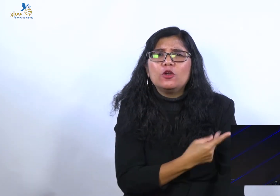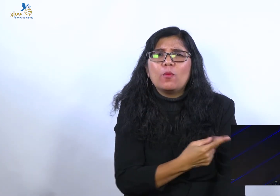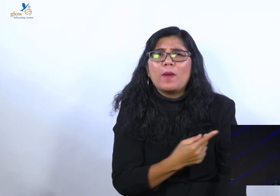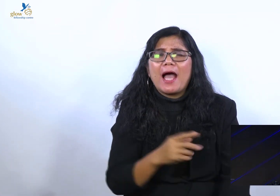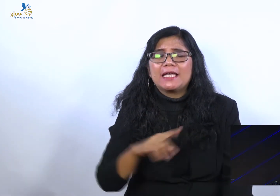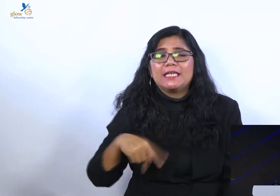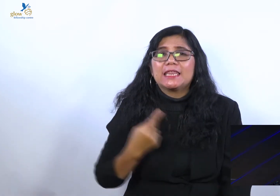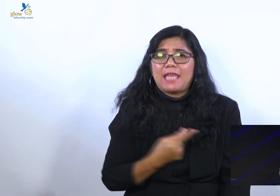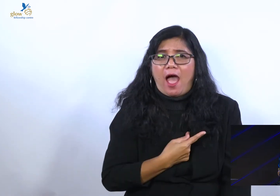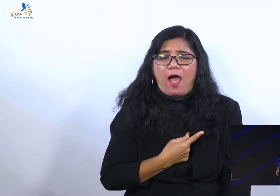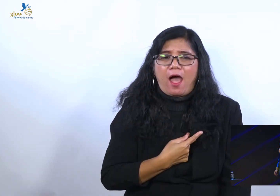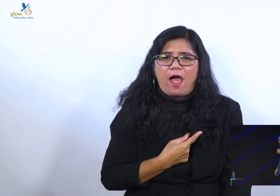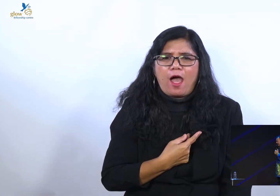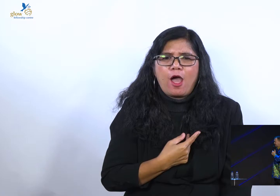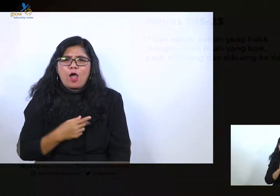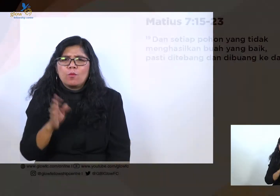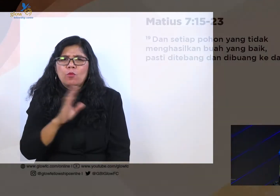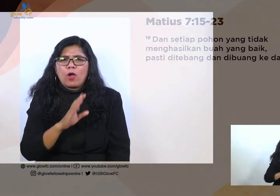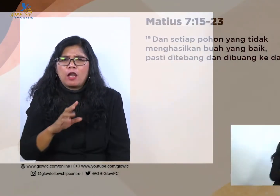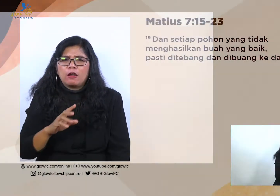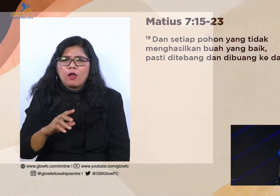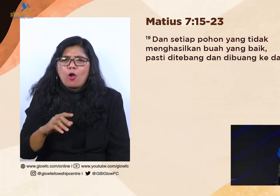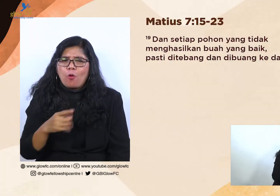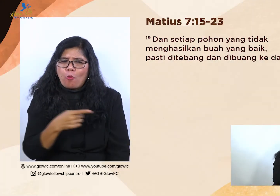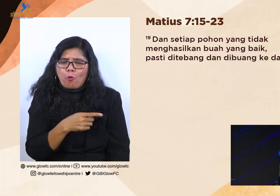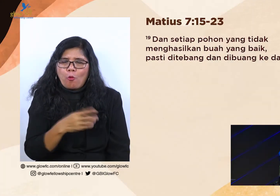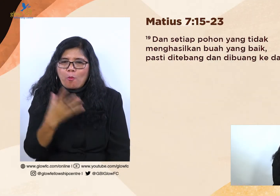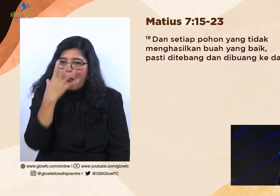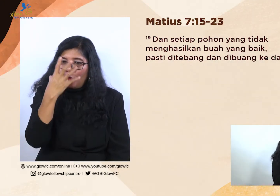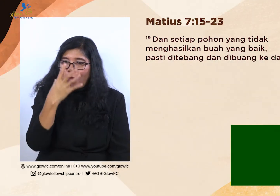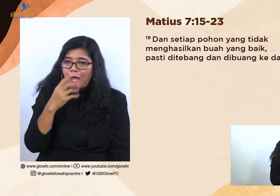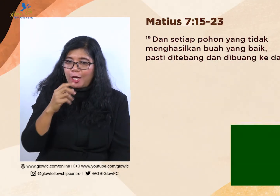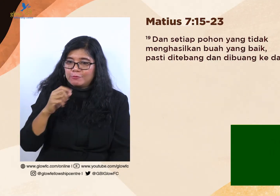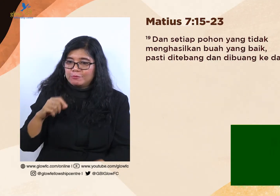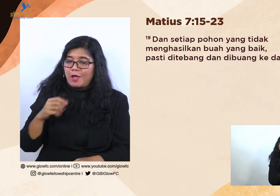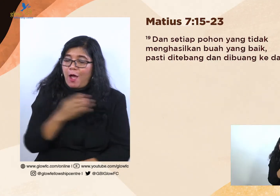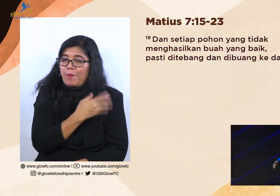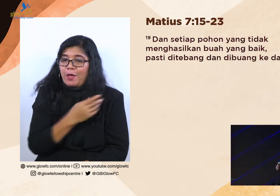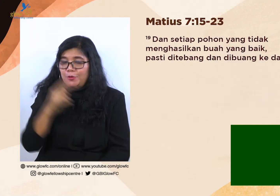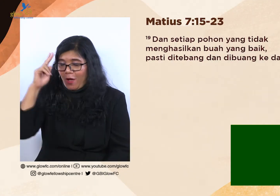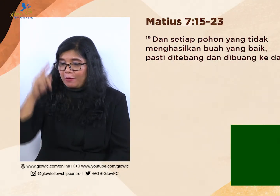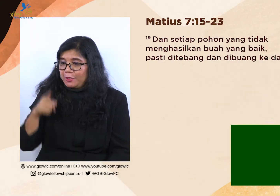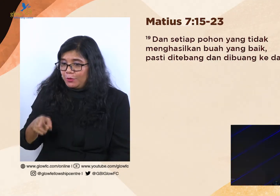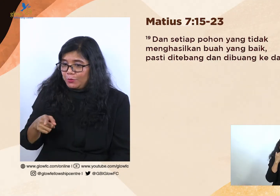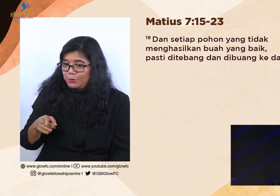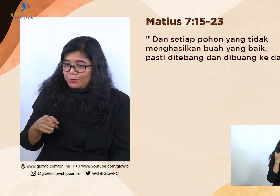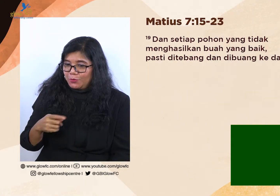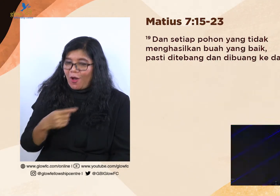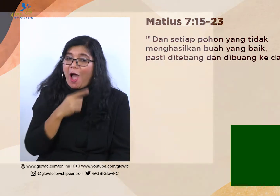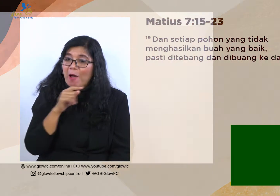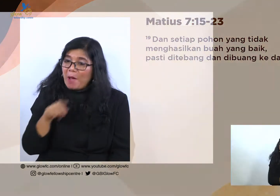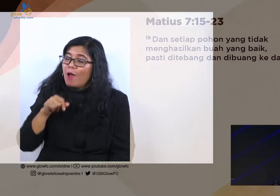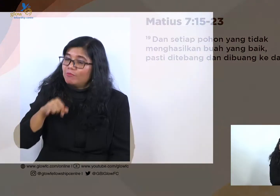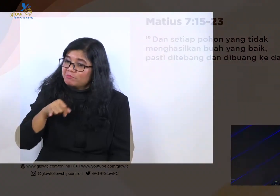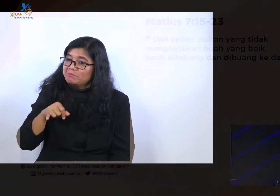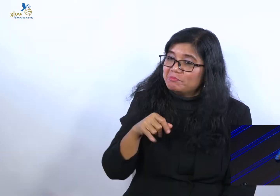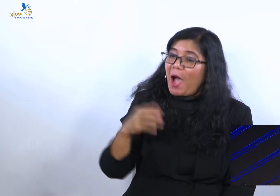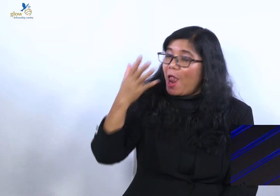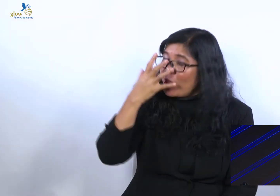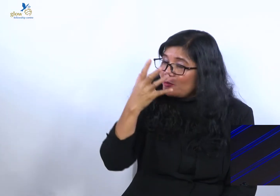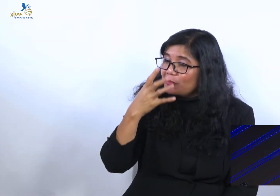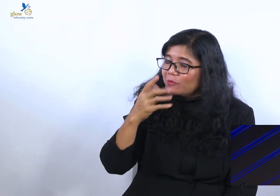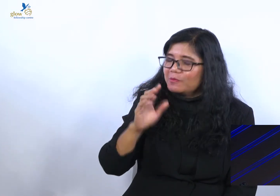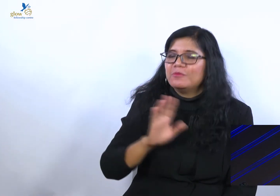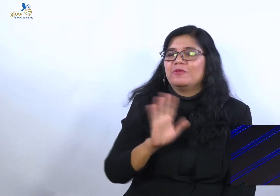Tugas kita bukan untuk saling mempermalukan dan menjatuhkan. Karena pohon yang tidak baik pasti akan ditebang. Siapa yang tebang? Bukan lu.